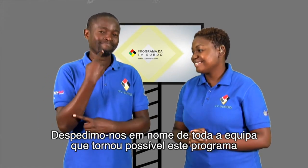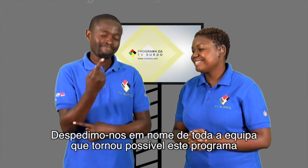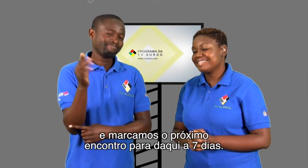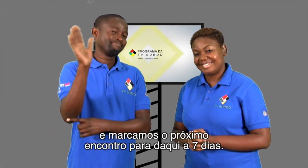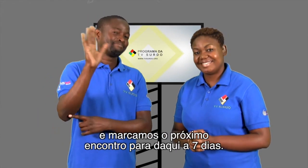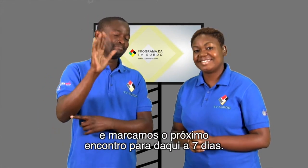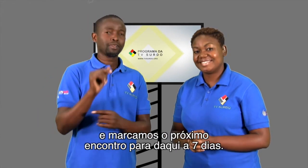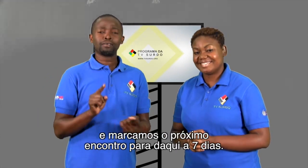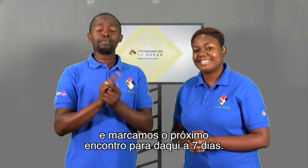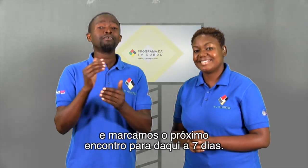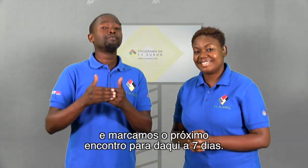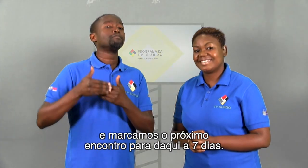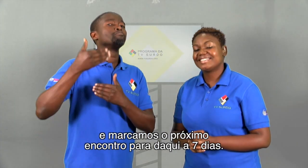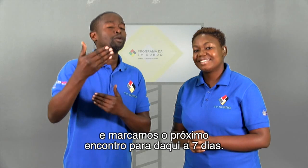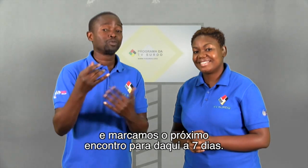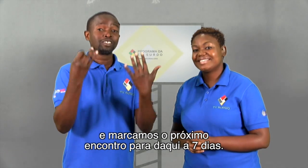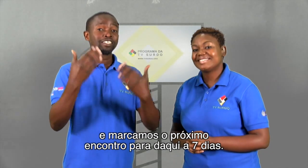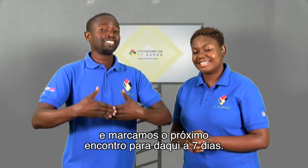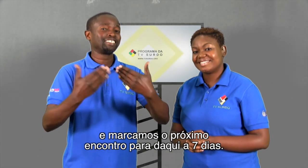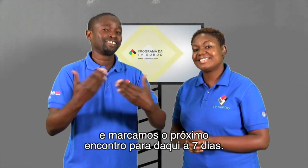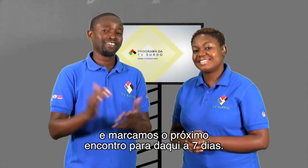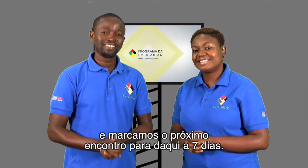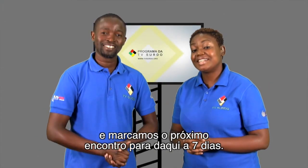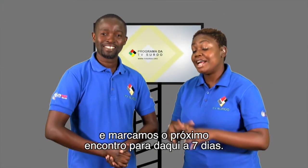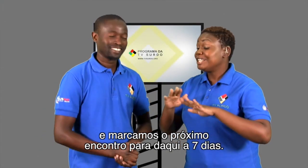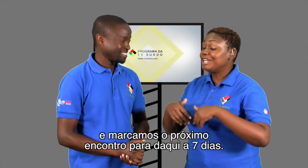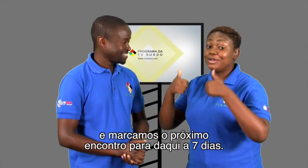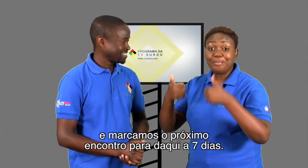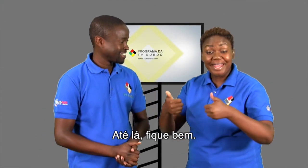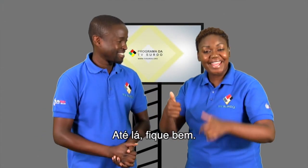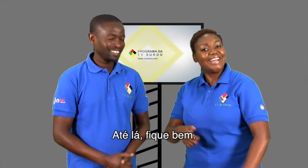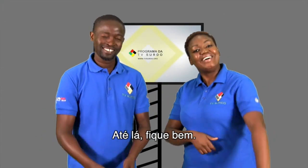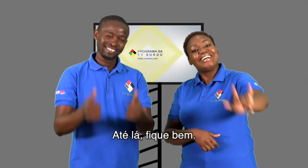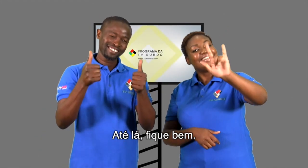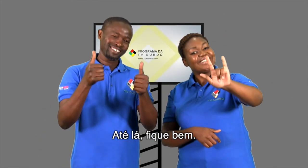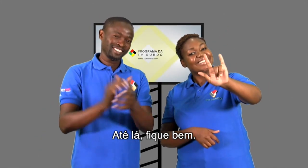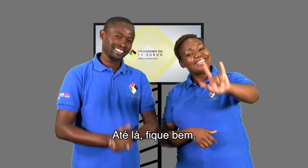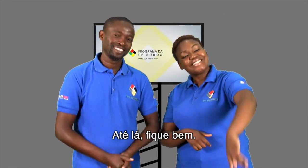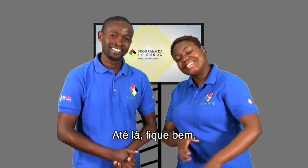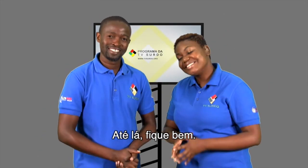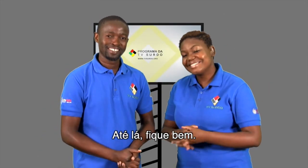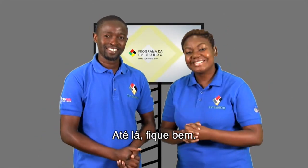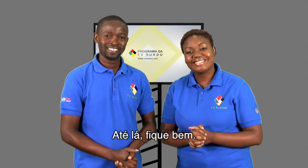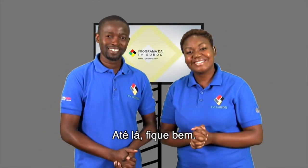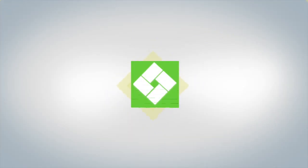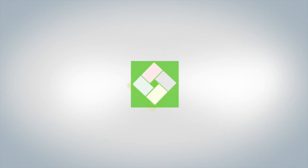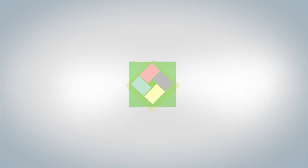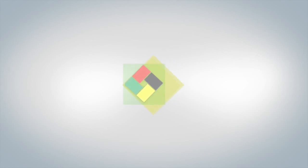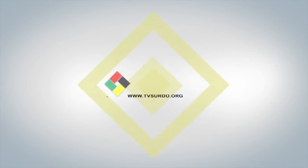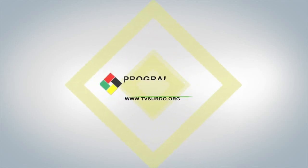e marcamos o próximo encontro para daqui a sete dias. Até lá. Fique bem.